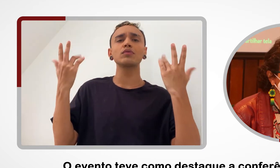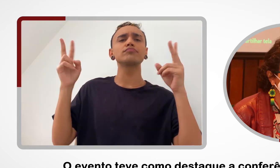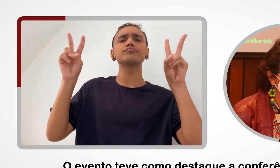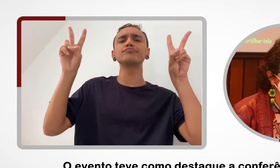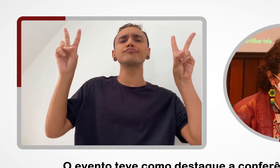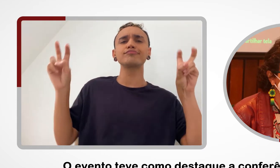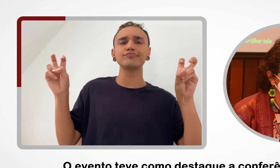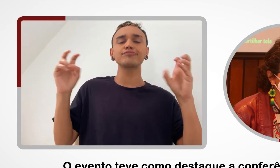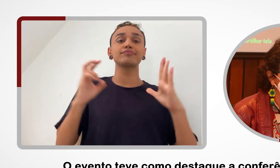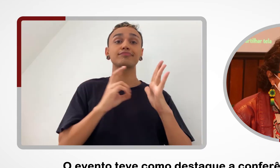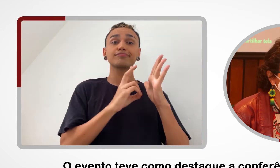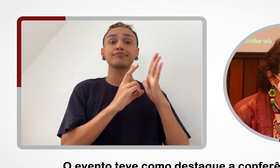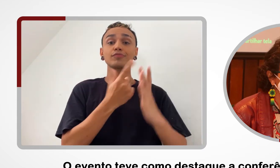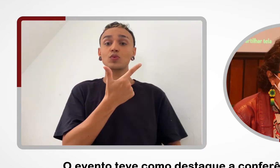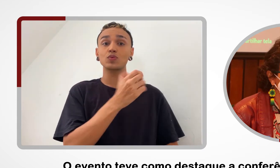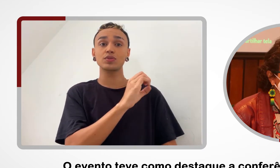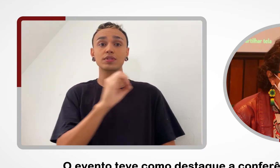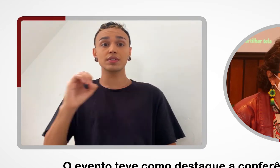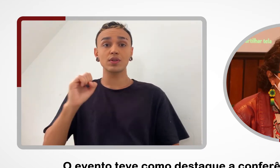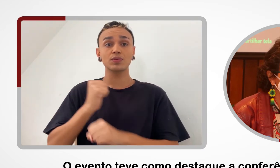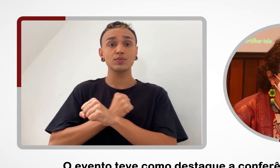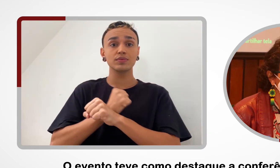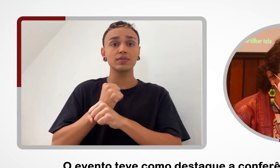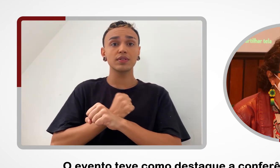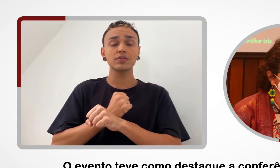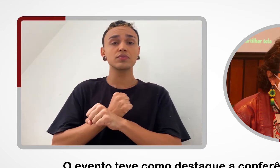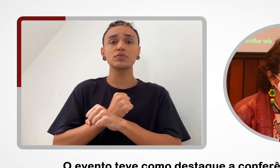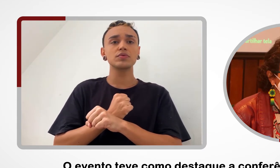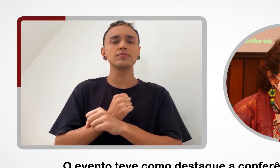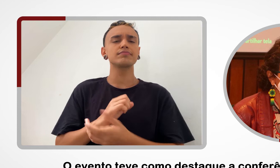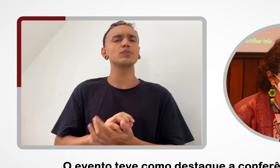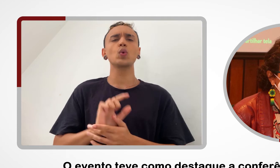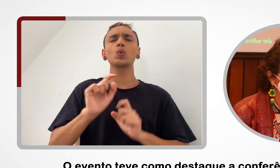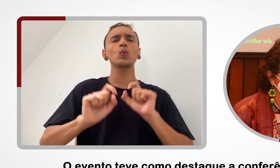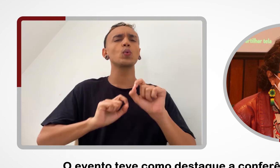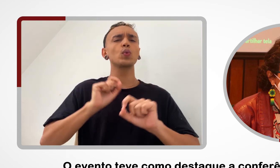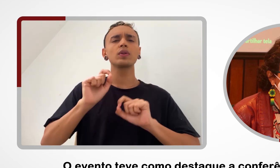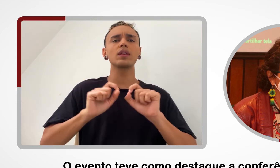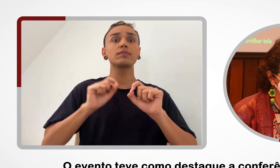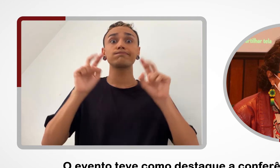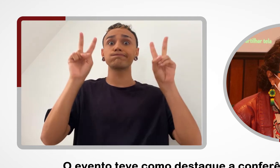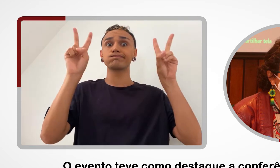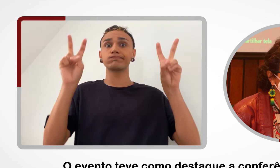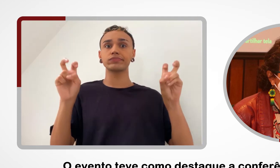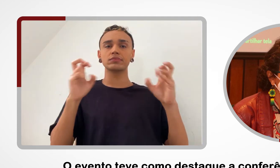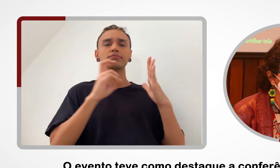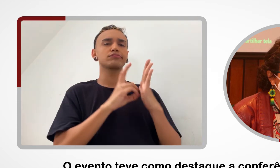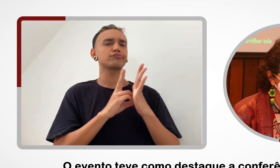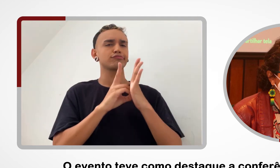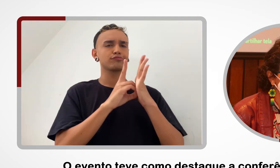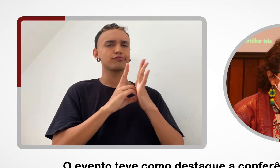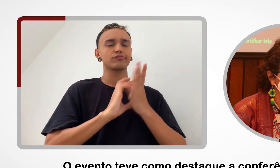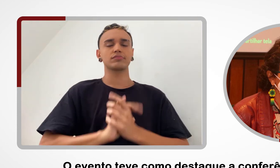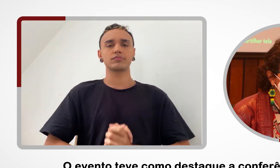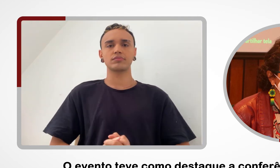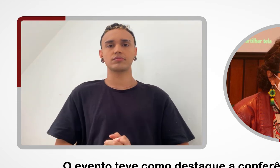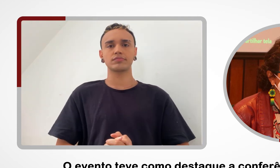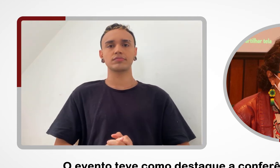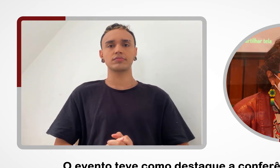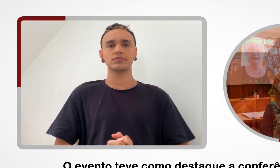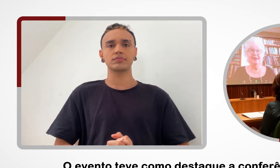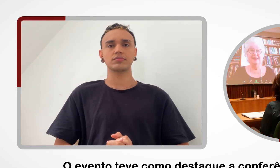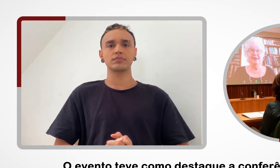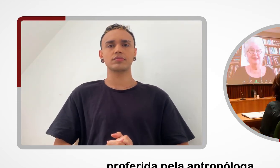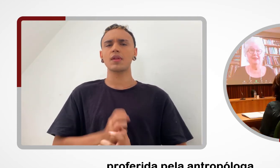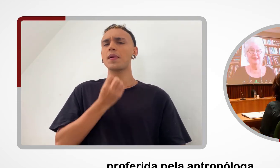destaque a conferência 200 anos da, abre aspas, questão indígena, fecha